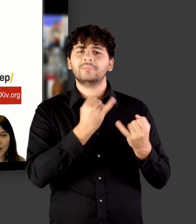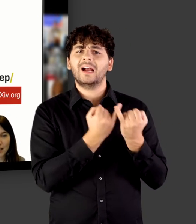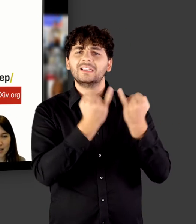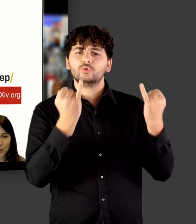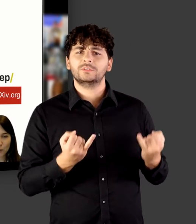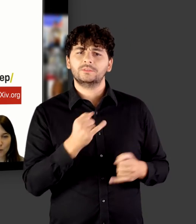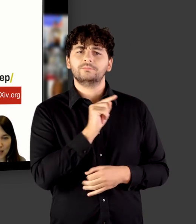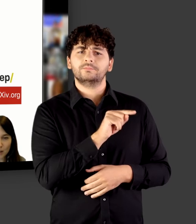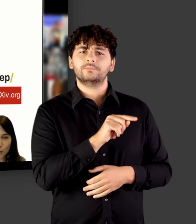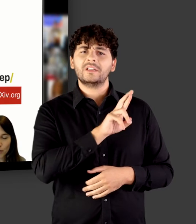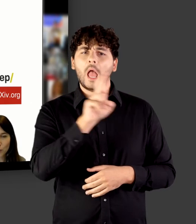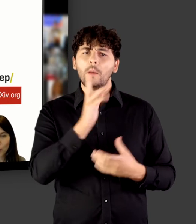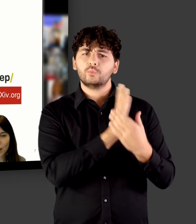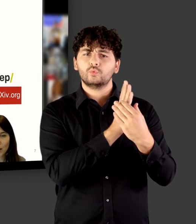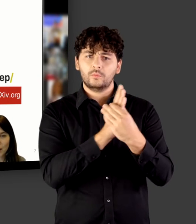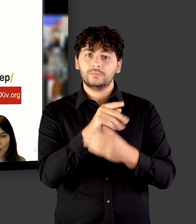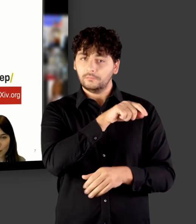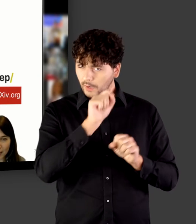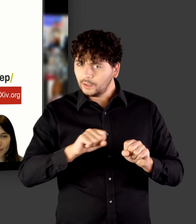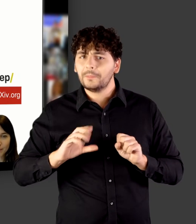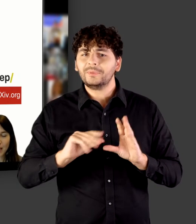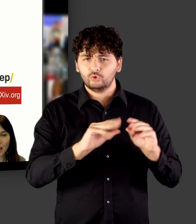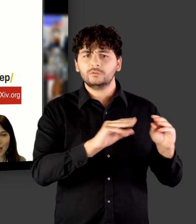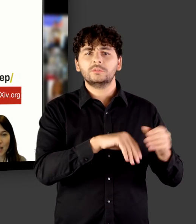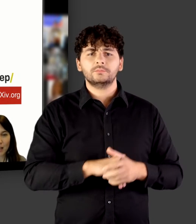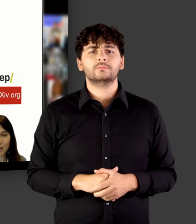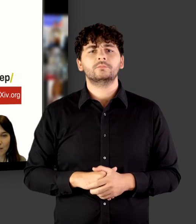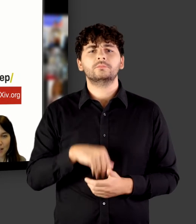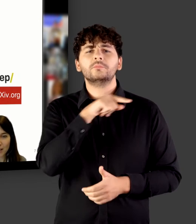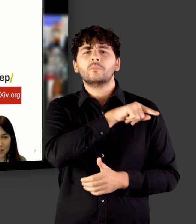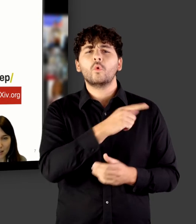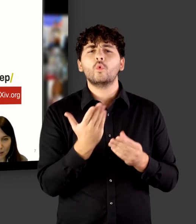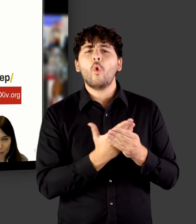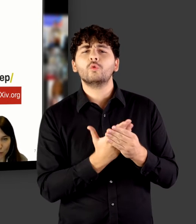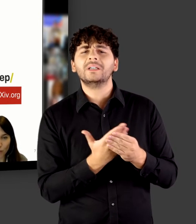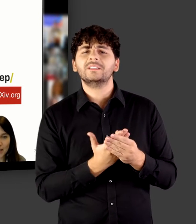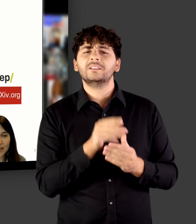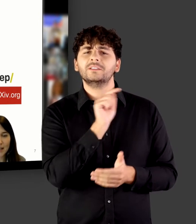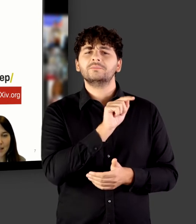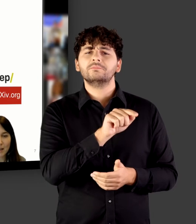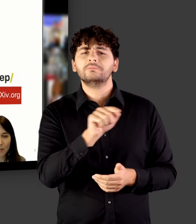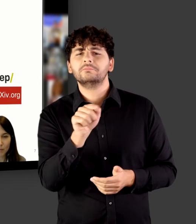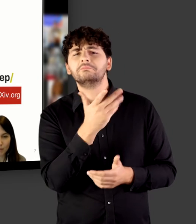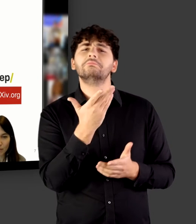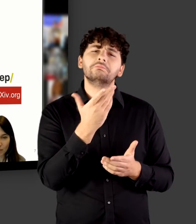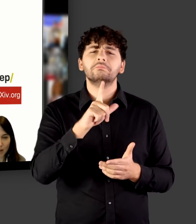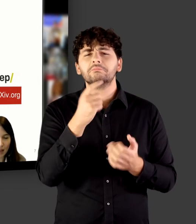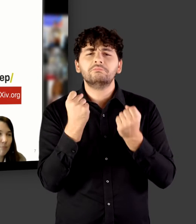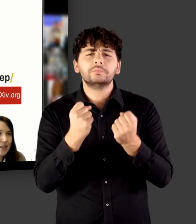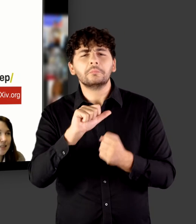institutionelle Repositorien verwenden. Da werden Ihre Dokumente dann meistens